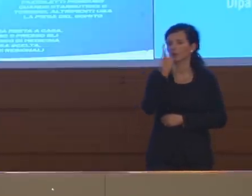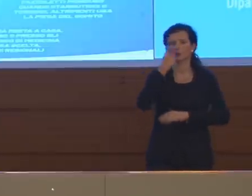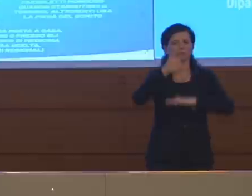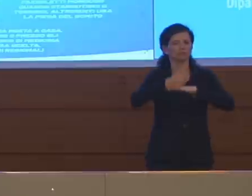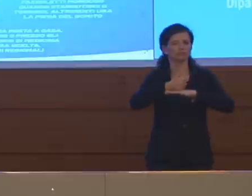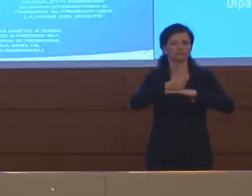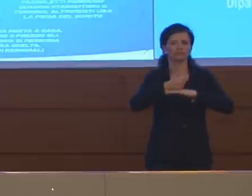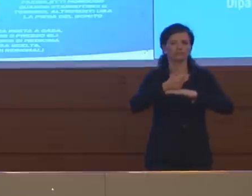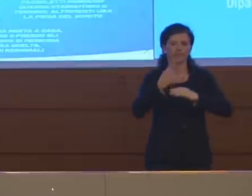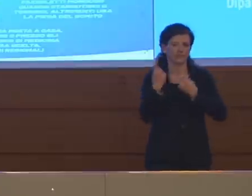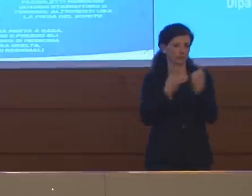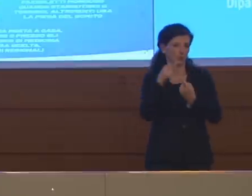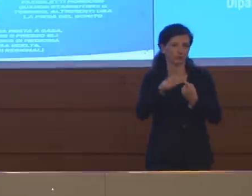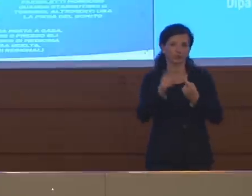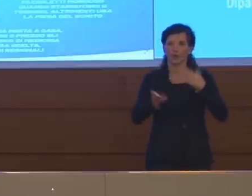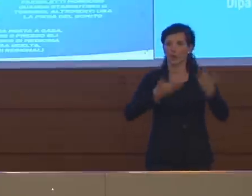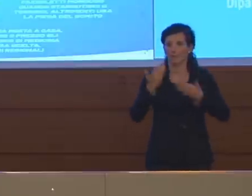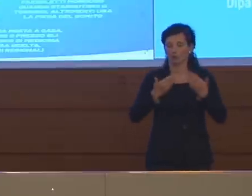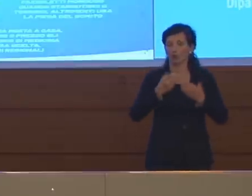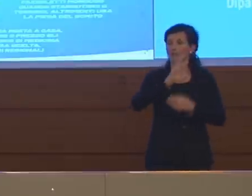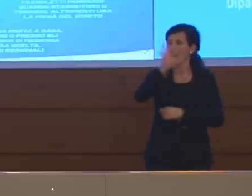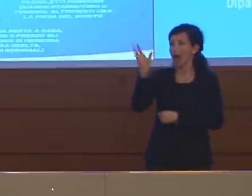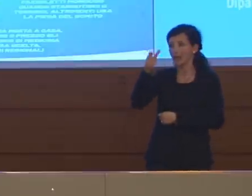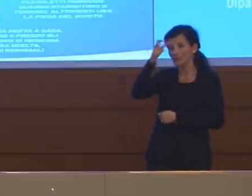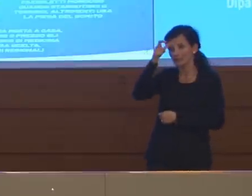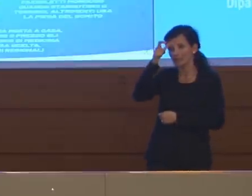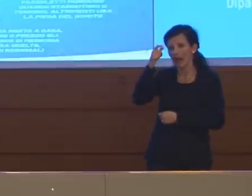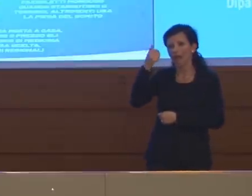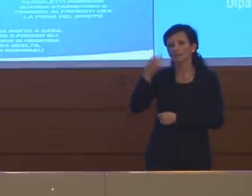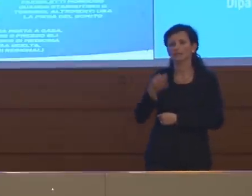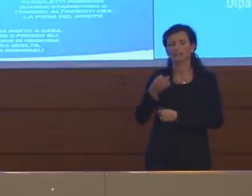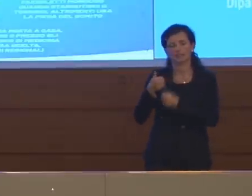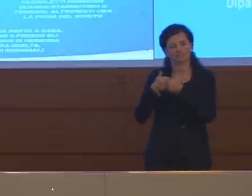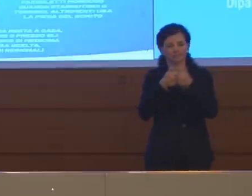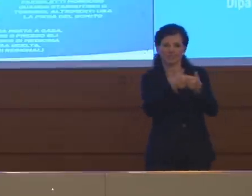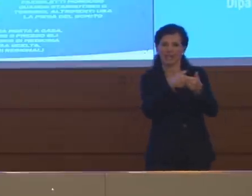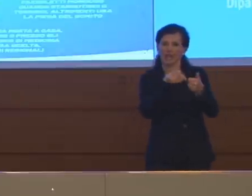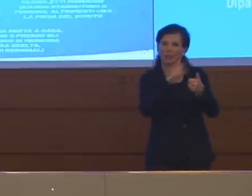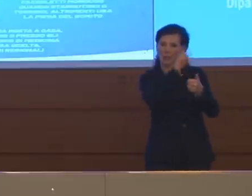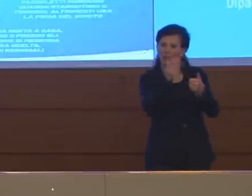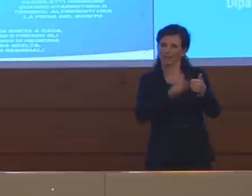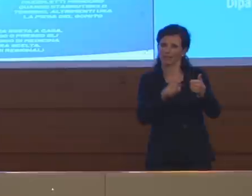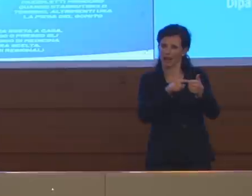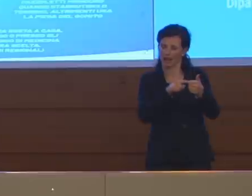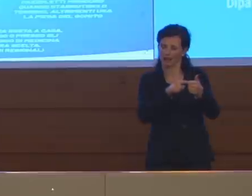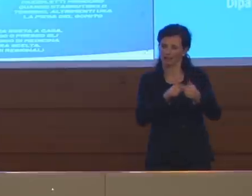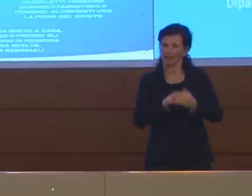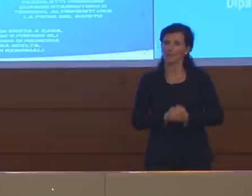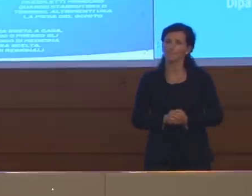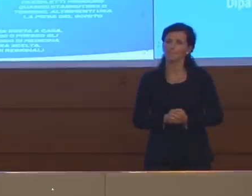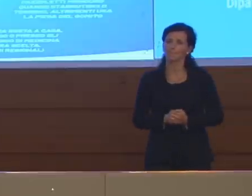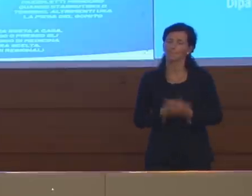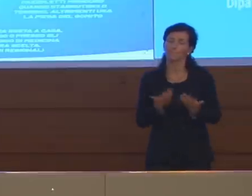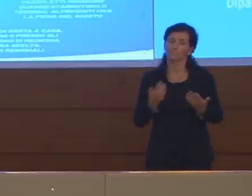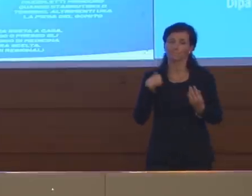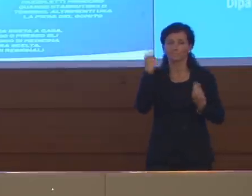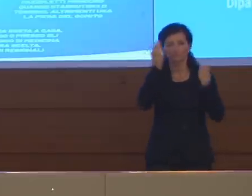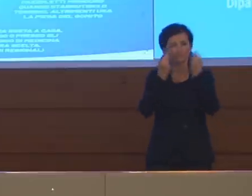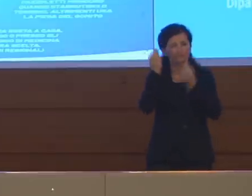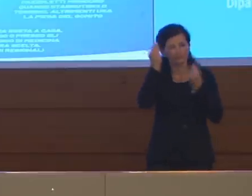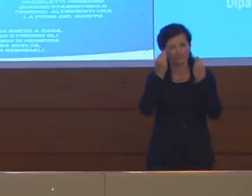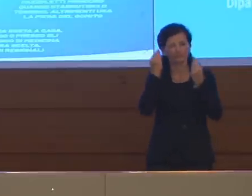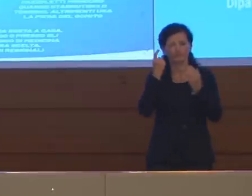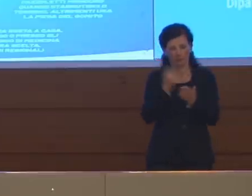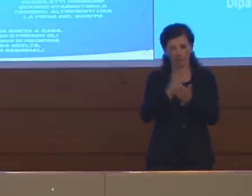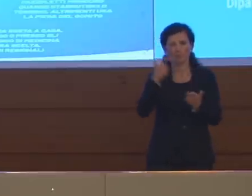seguito le nostre misure in questo momento. E quindi io magari penso che sia importante anche